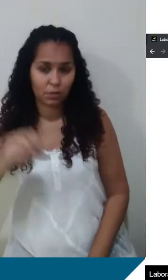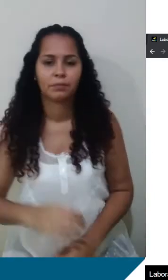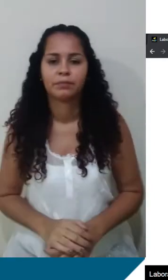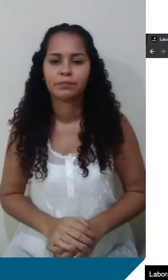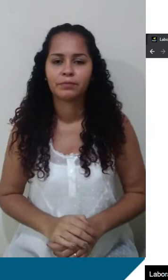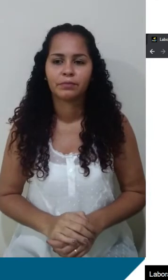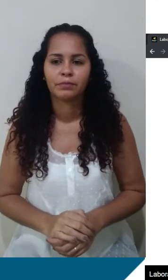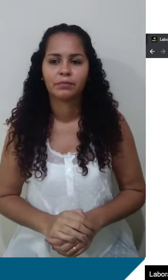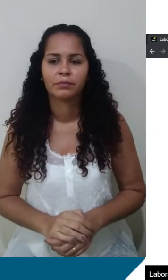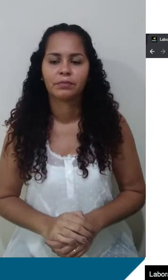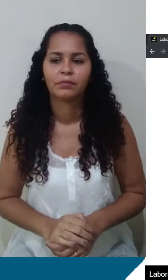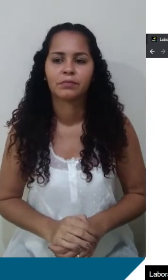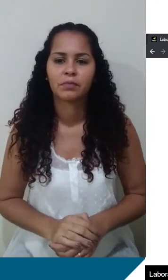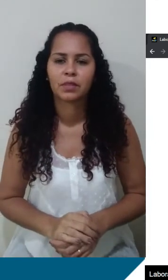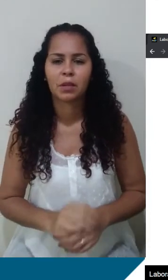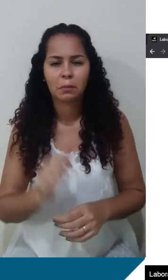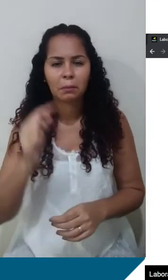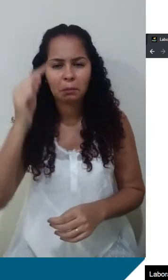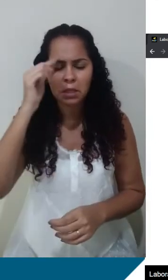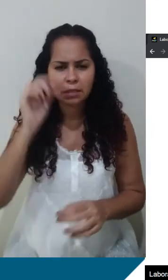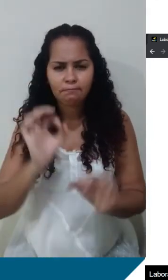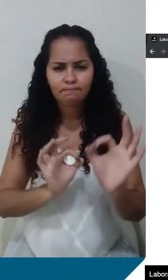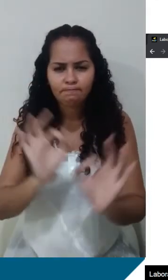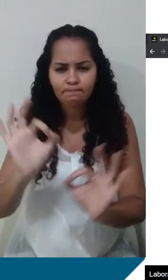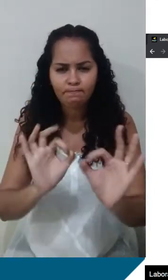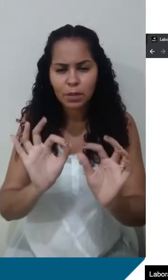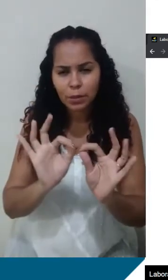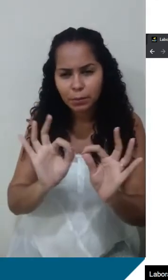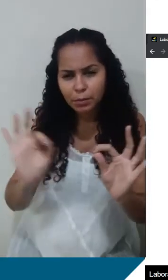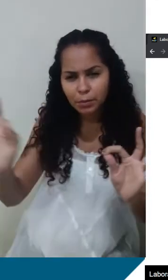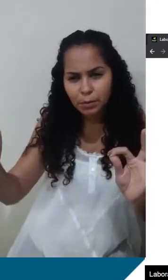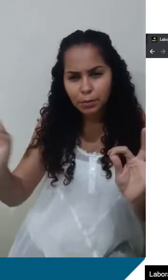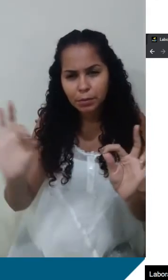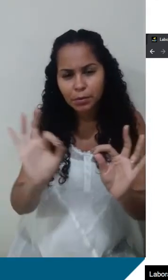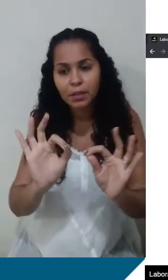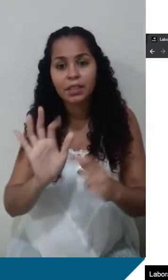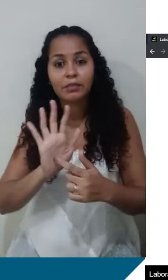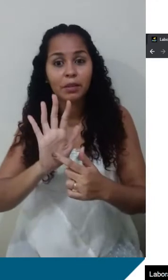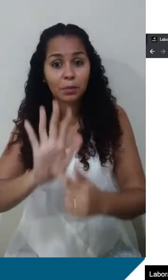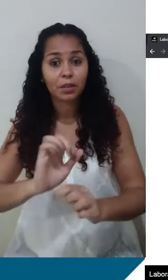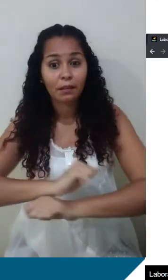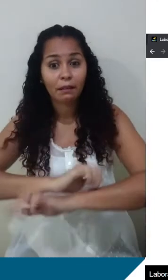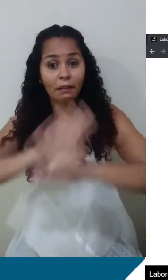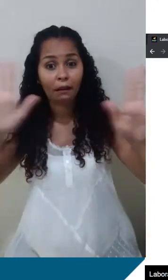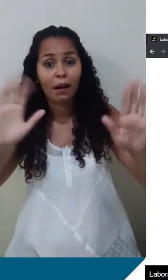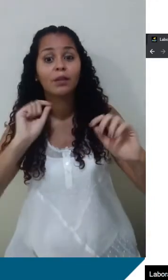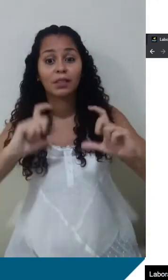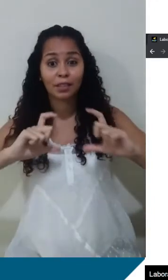gente pode regular a distância entre esses dois caras, ok? E aí isso vai mostrar claramente o que aquela fórmula significa.